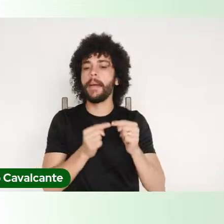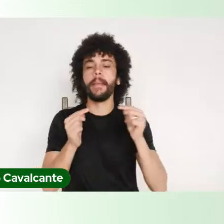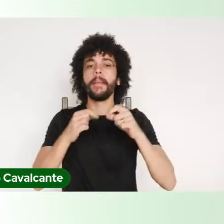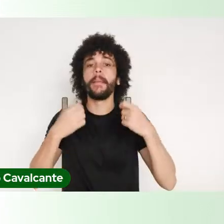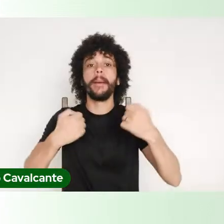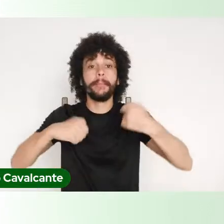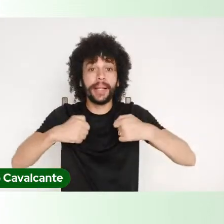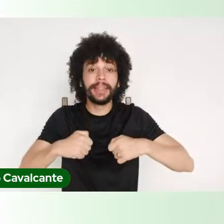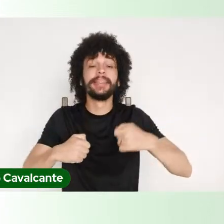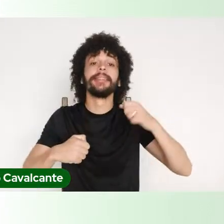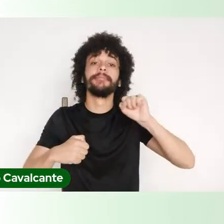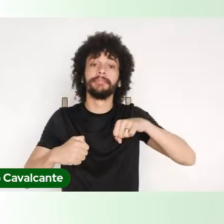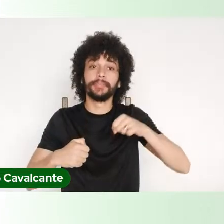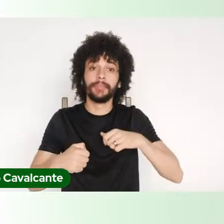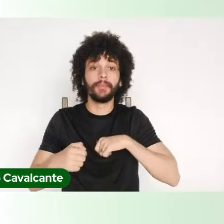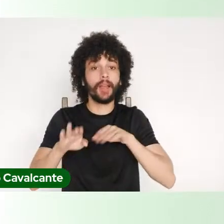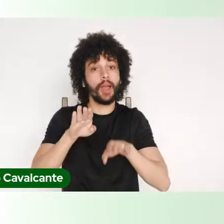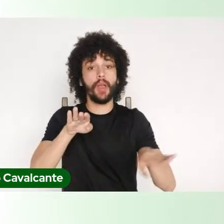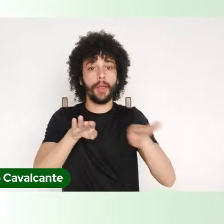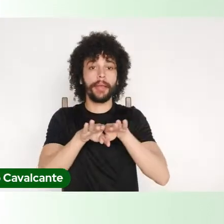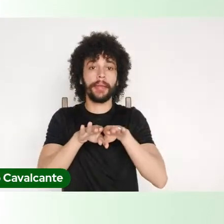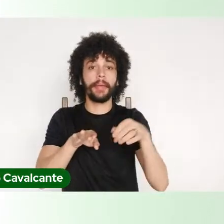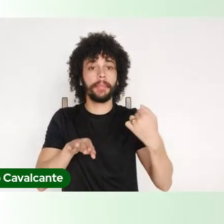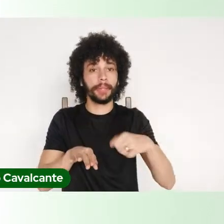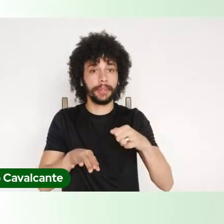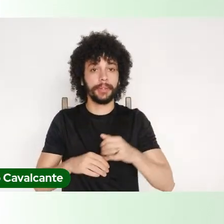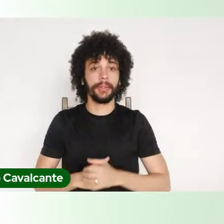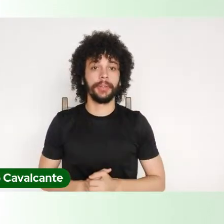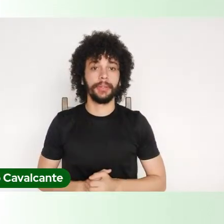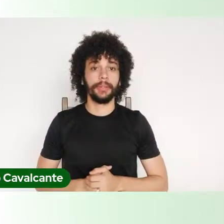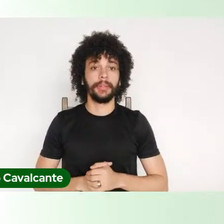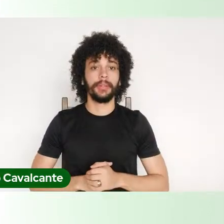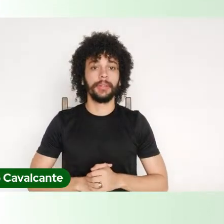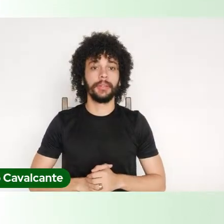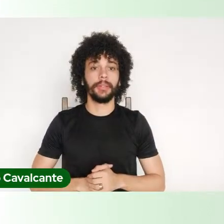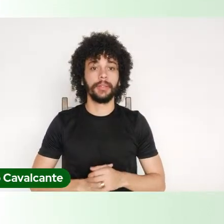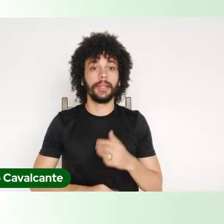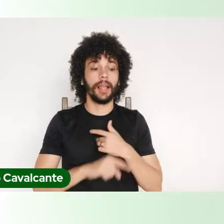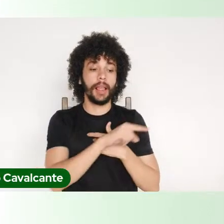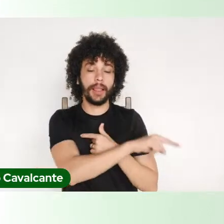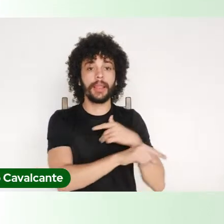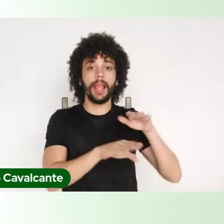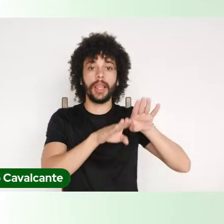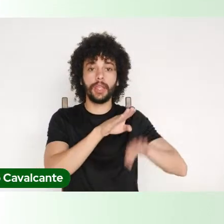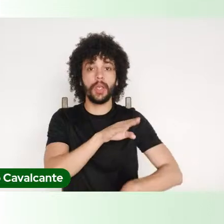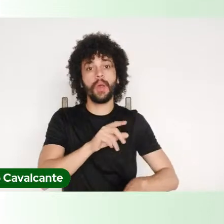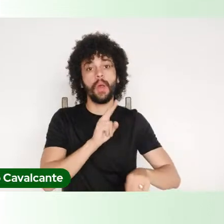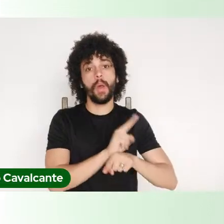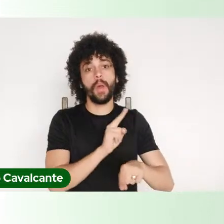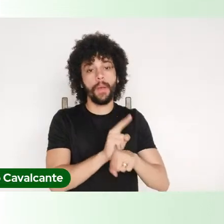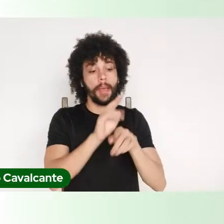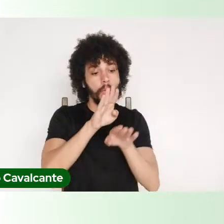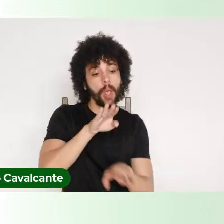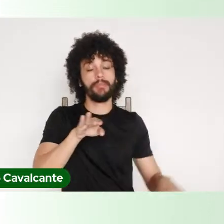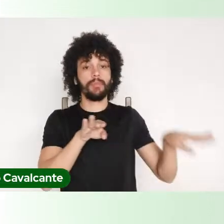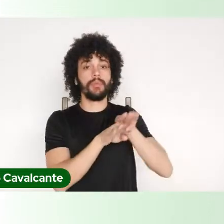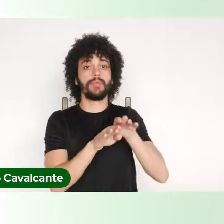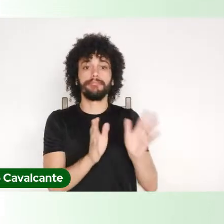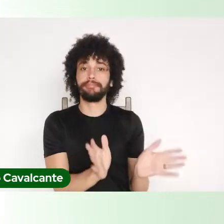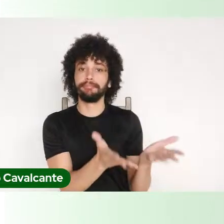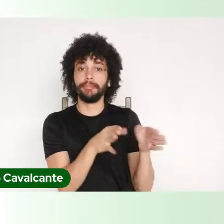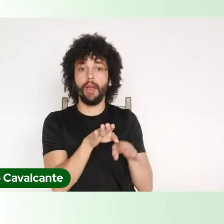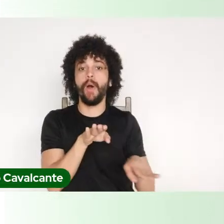uma necessidade de reparação, cuidar dos desiguais enquanto se desiguais em busca da igualdade.